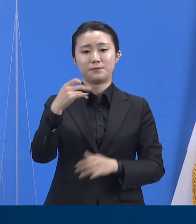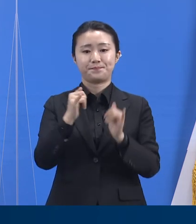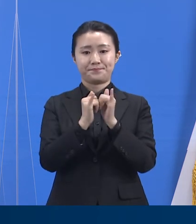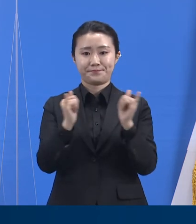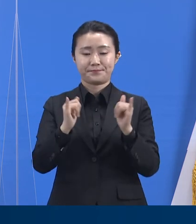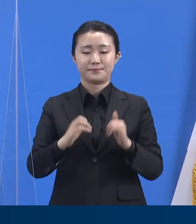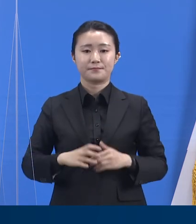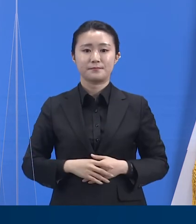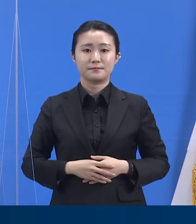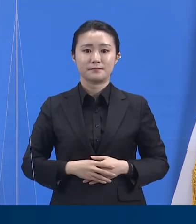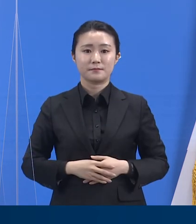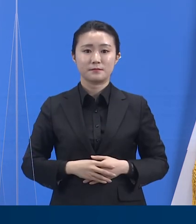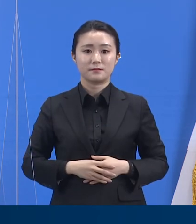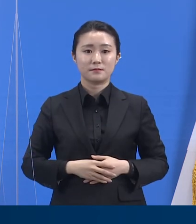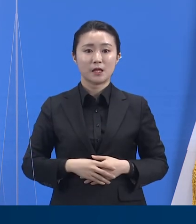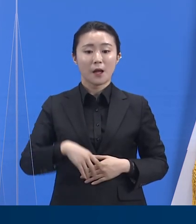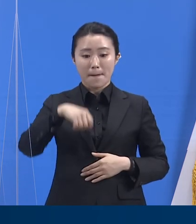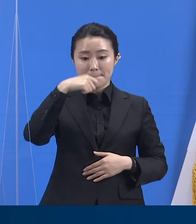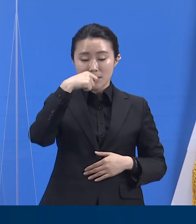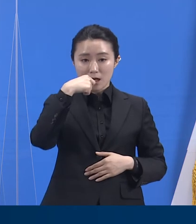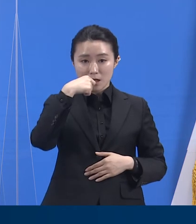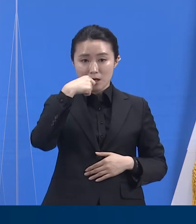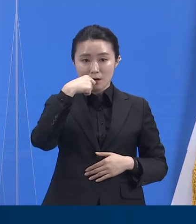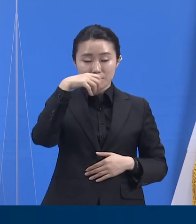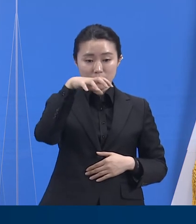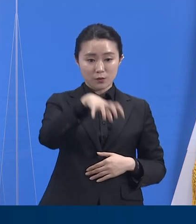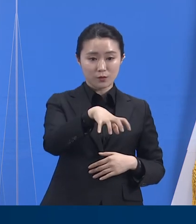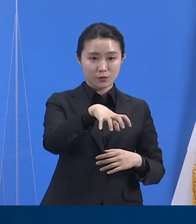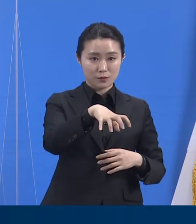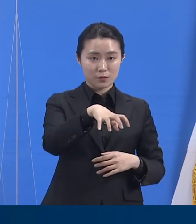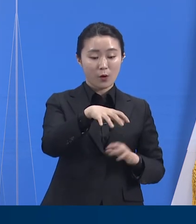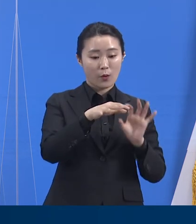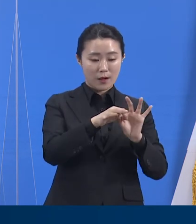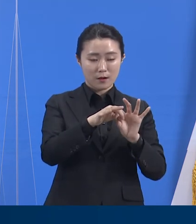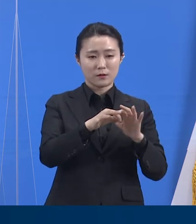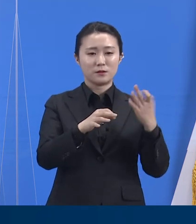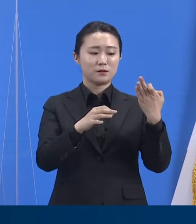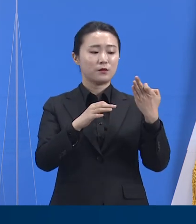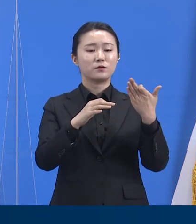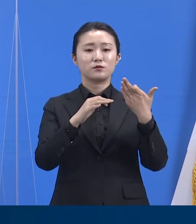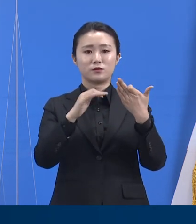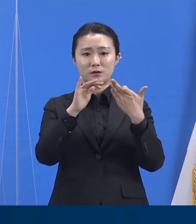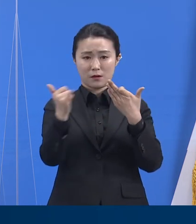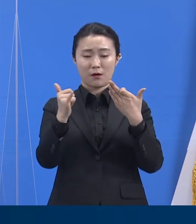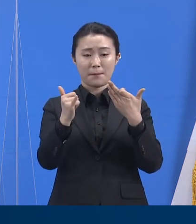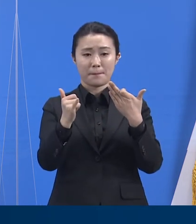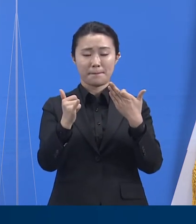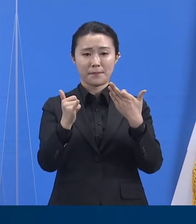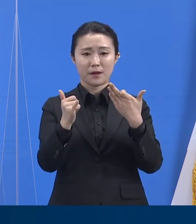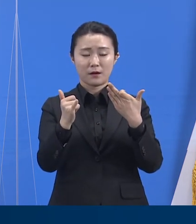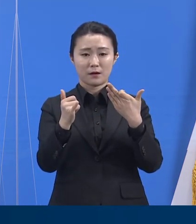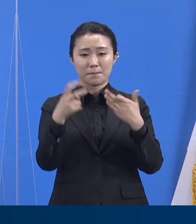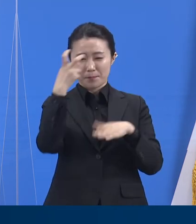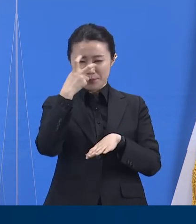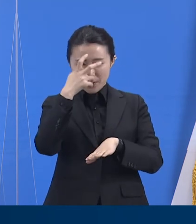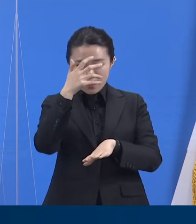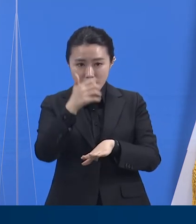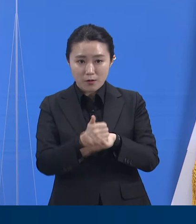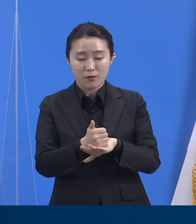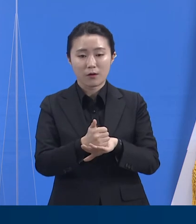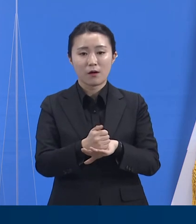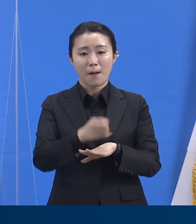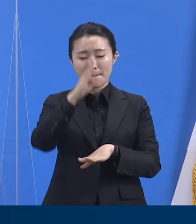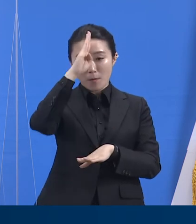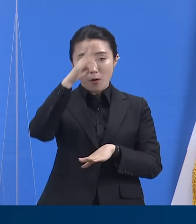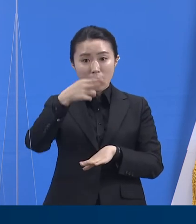기사식당 관련된 분들은 총 19명이고 일제검사가 완료되었습니다. 검사 결과 음성으로 확인된